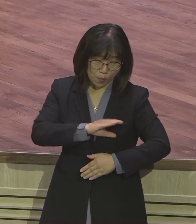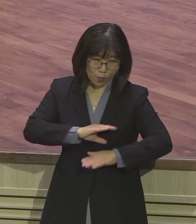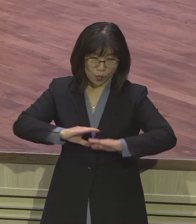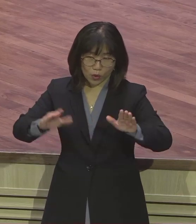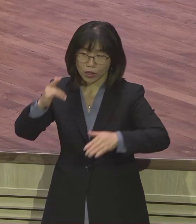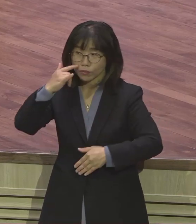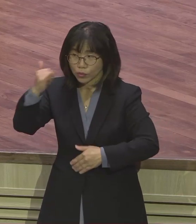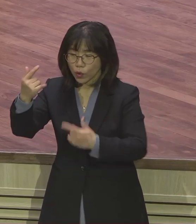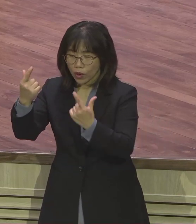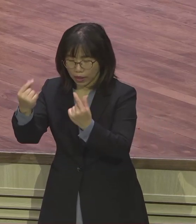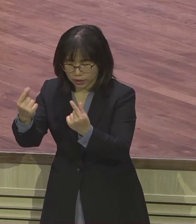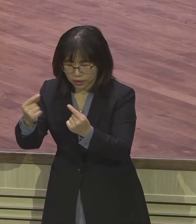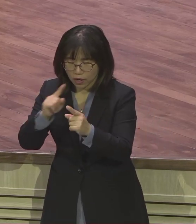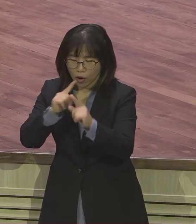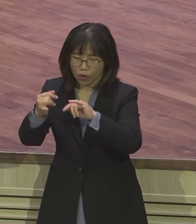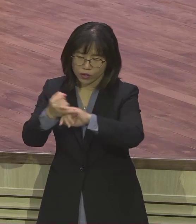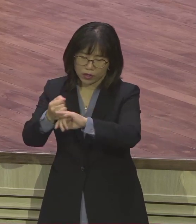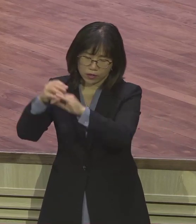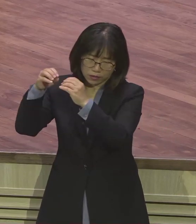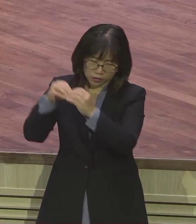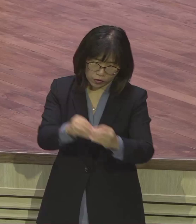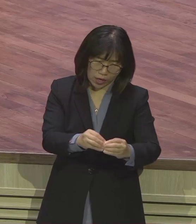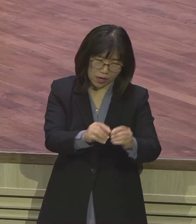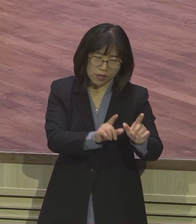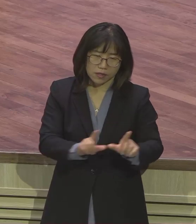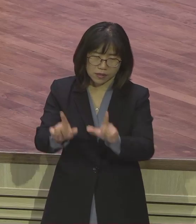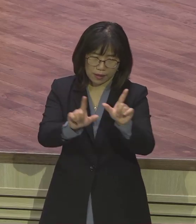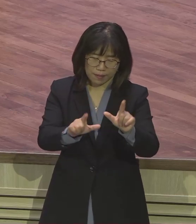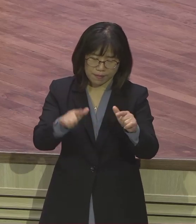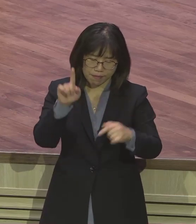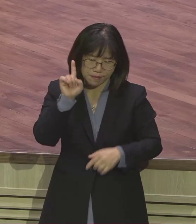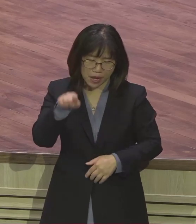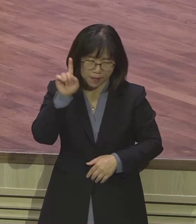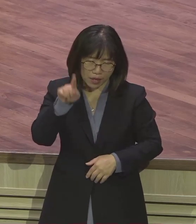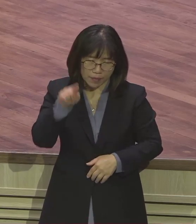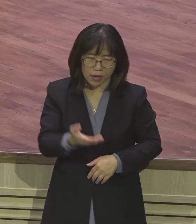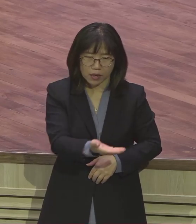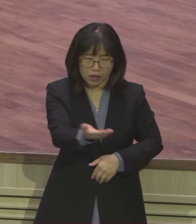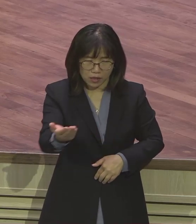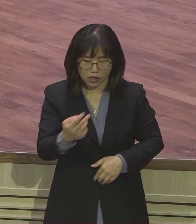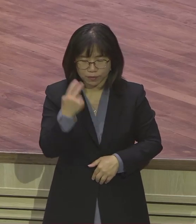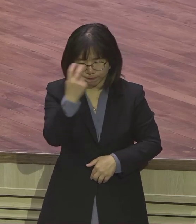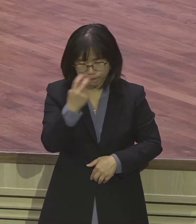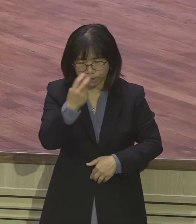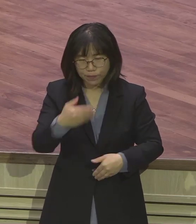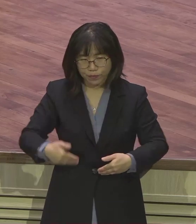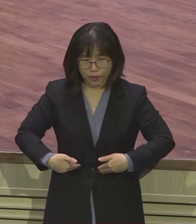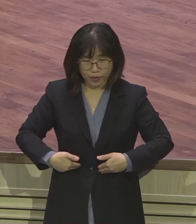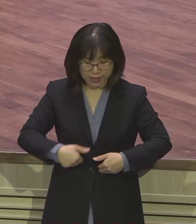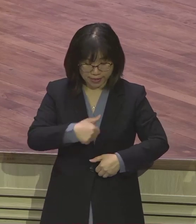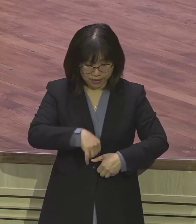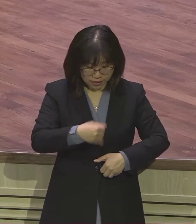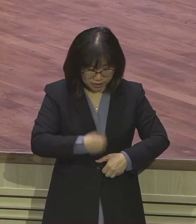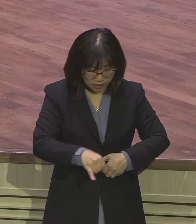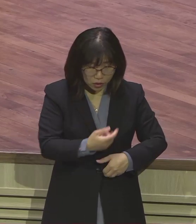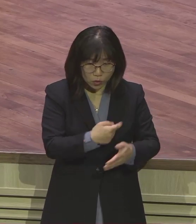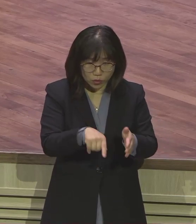은약 전달의 삶이 되길 바랍니다. 매일 점검하세요. 매일. 율법이 아니에요. 아이들에게 복음적인 누림을 보여주세요.